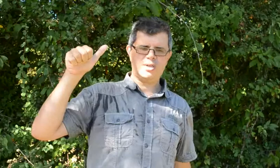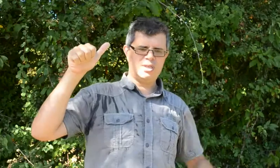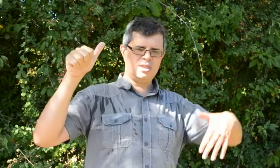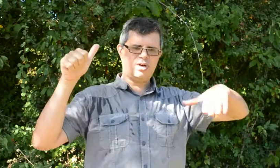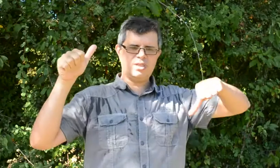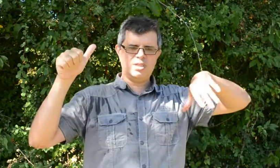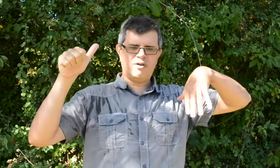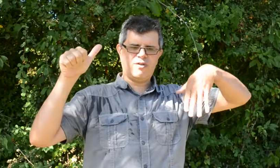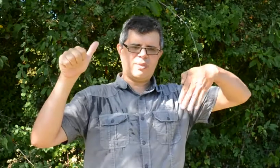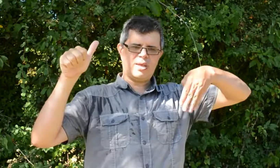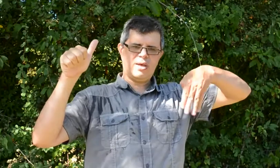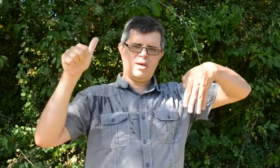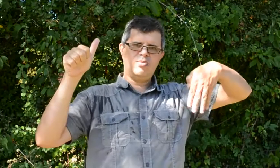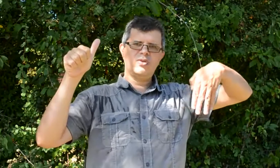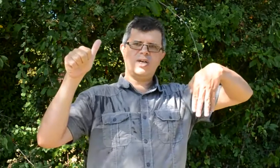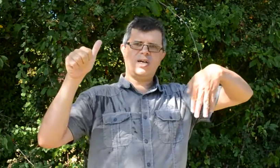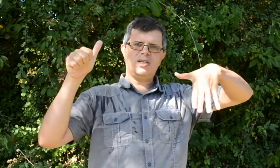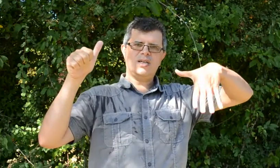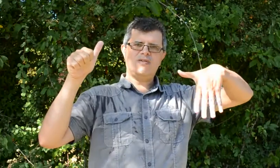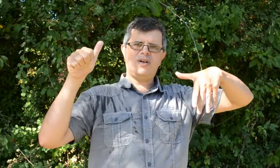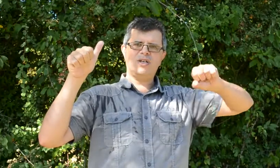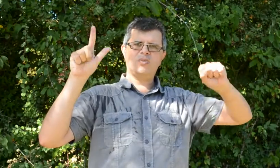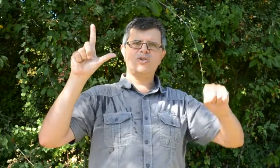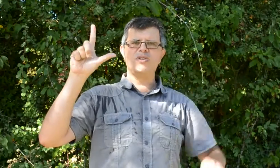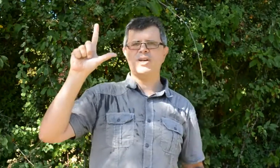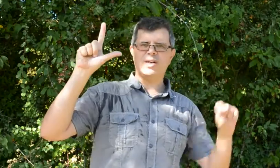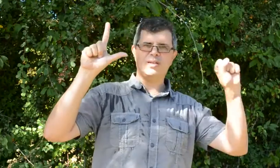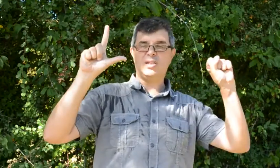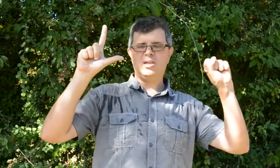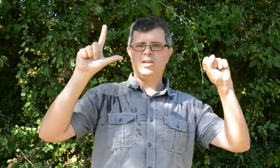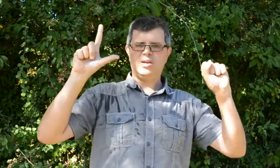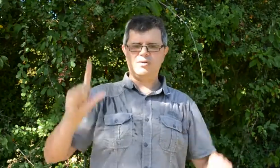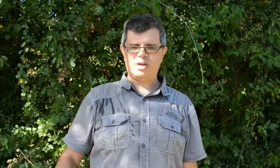19 plus 1, 20, je peux aussi faire ça. Donc voilà.